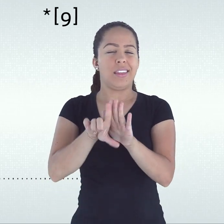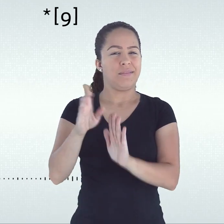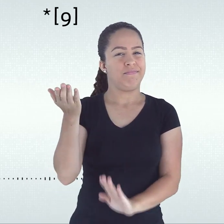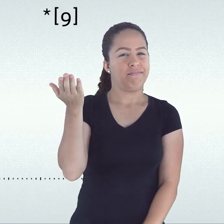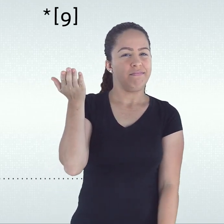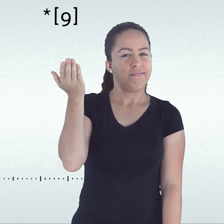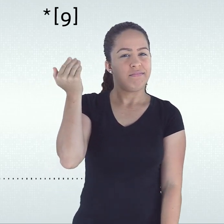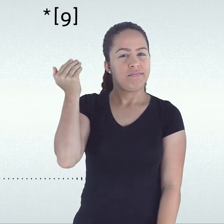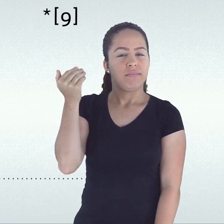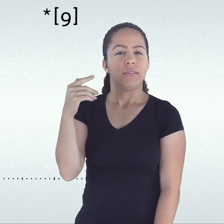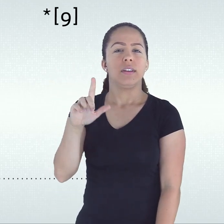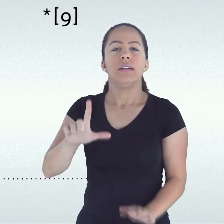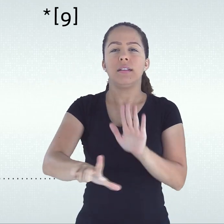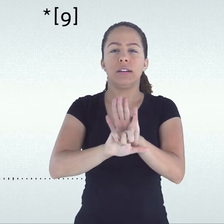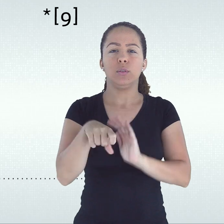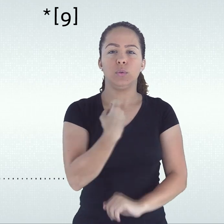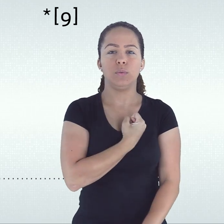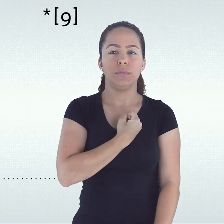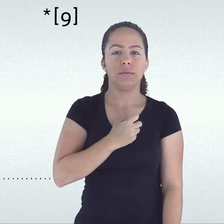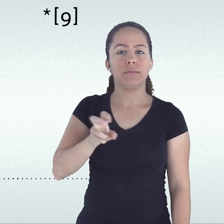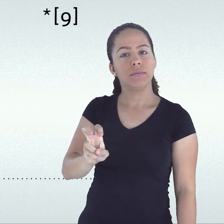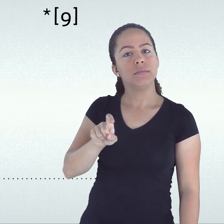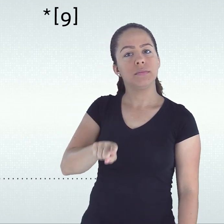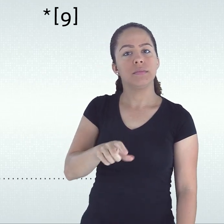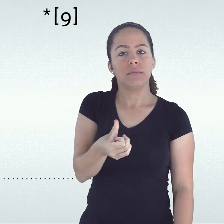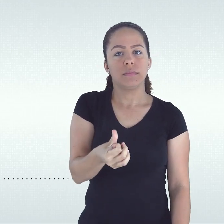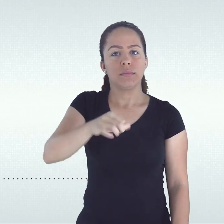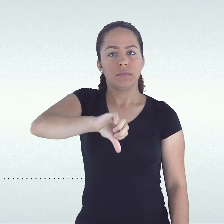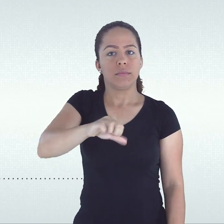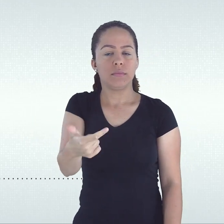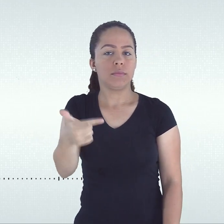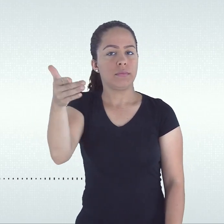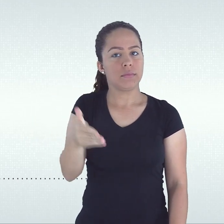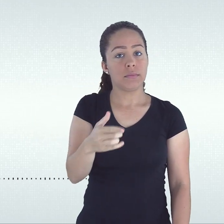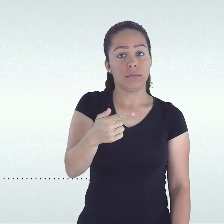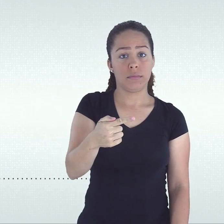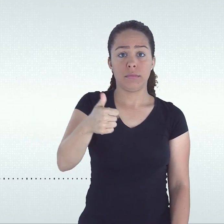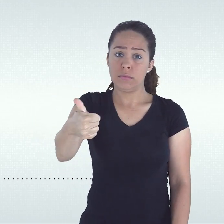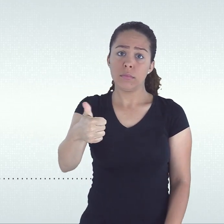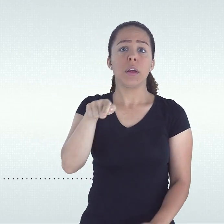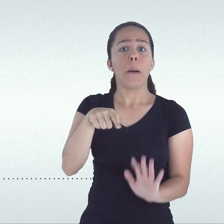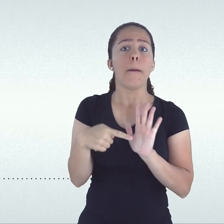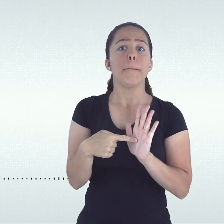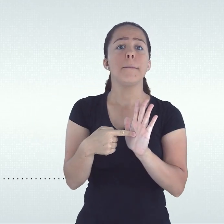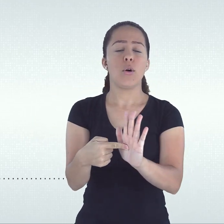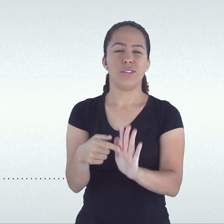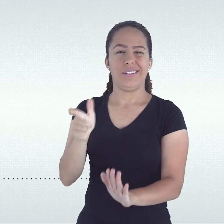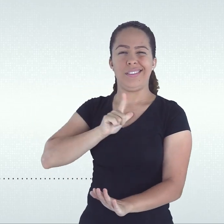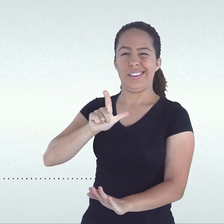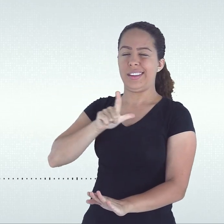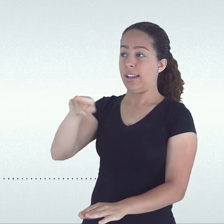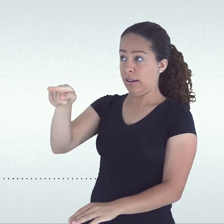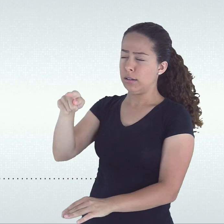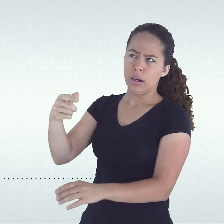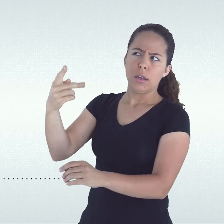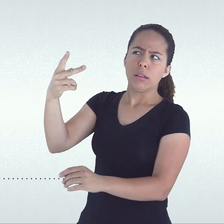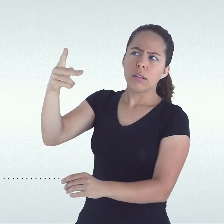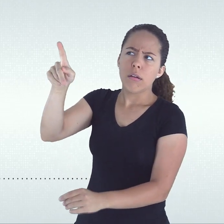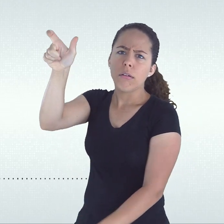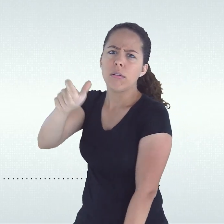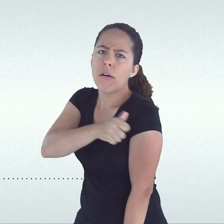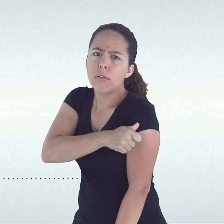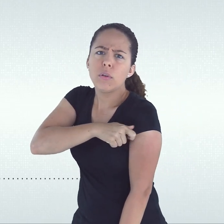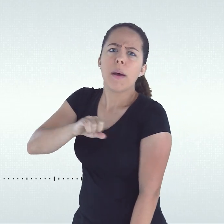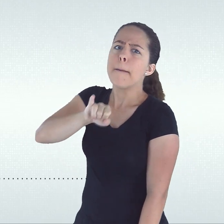considerava a avaliação do aproveitamento e a apuração de assiduidade como elementos